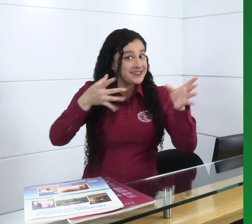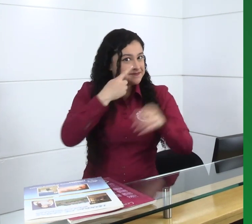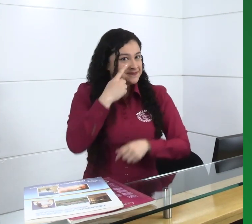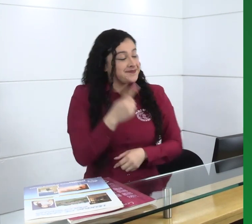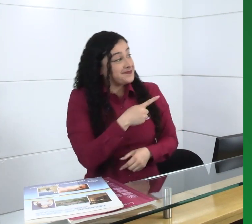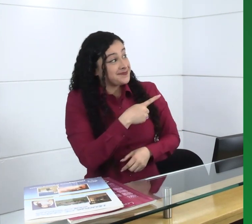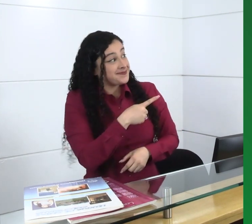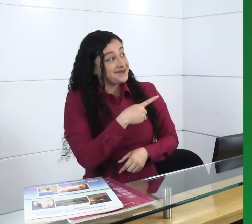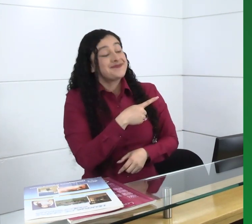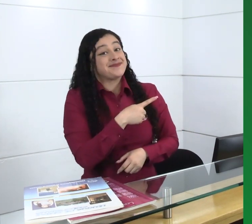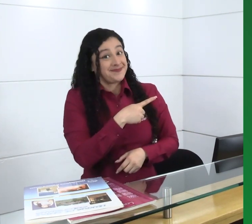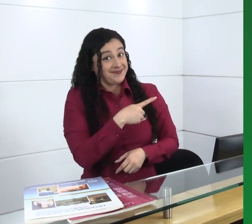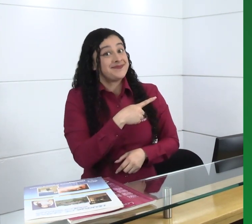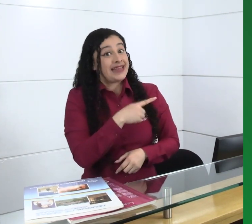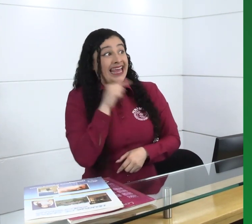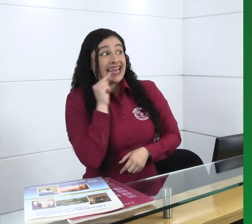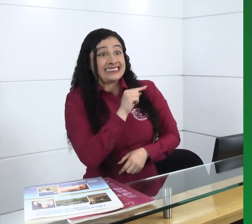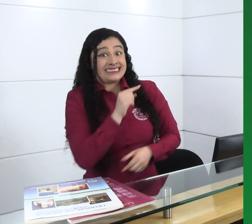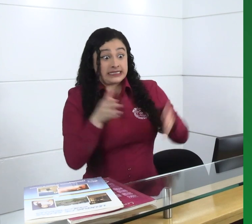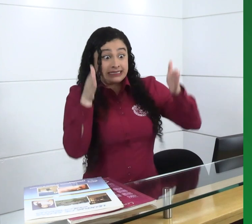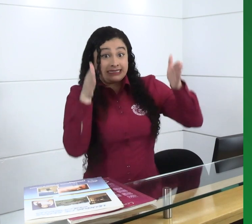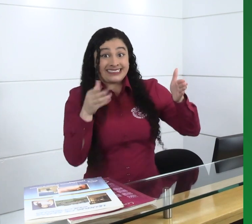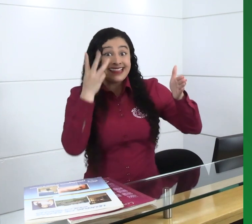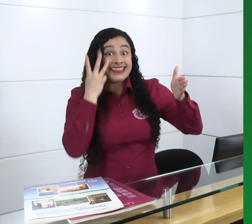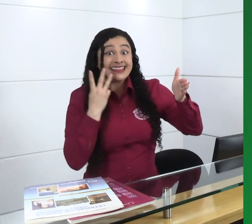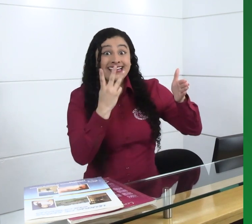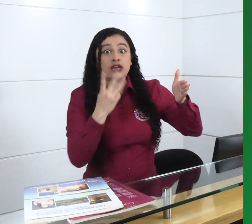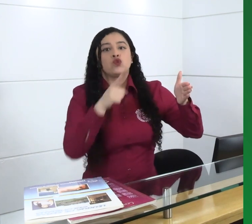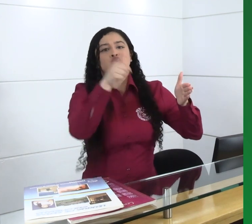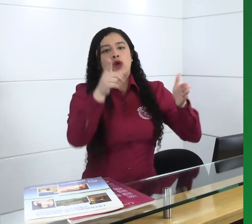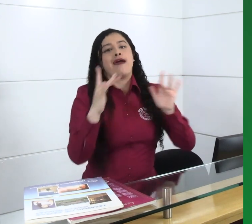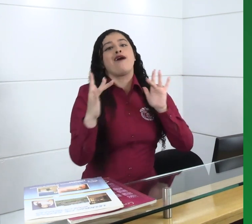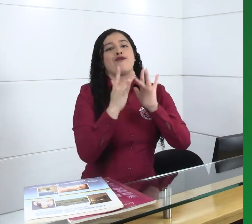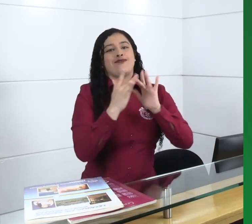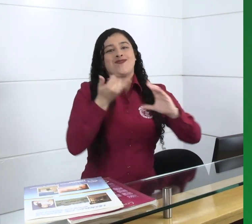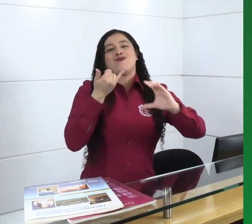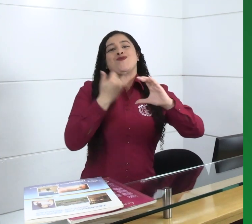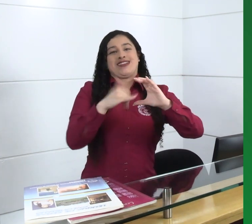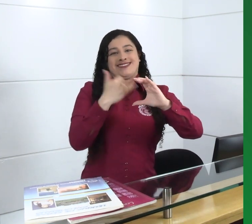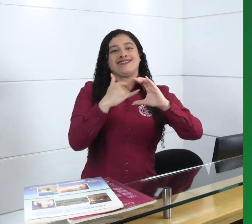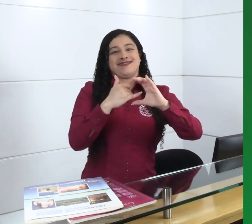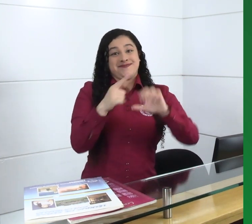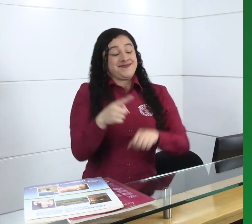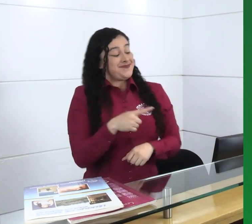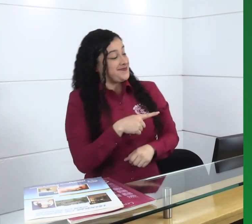Recuerda, serán solo durante estos tres días y te puedes comunicar al siguiente número de WhatsApp.